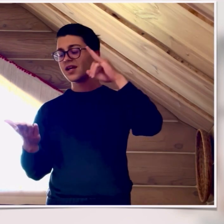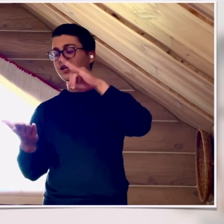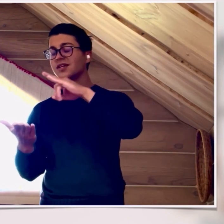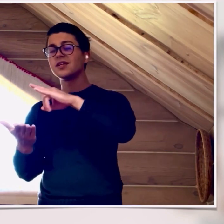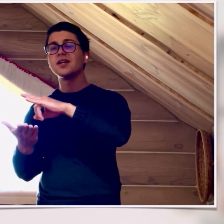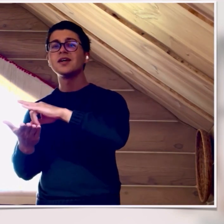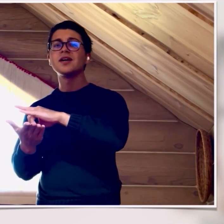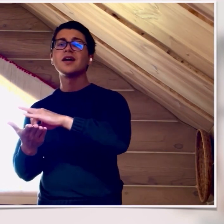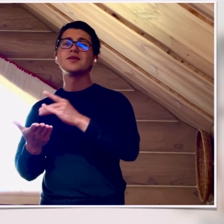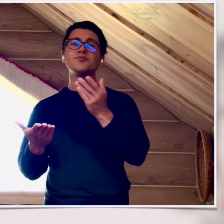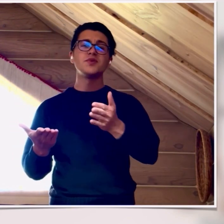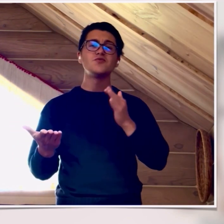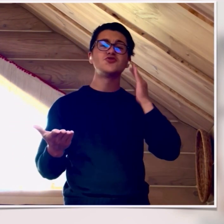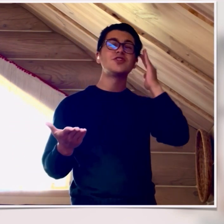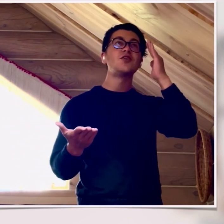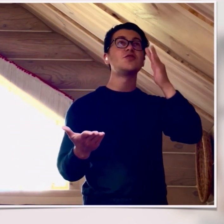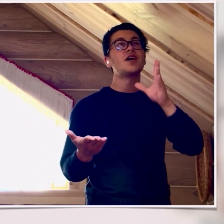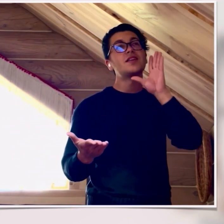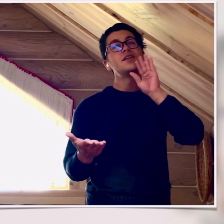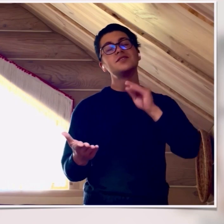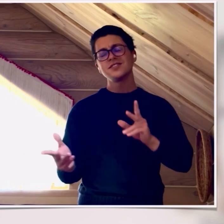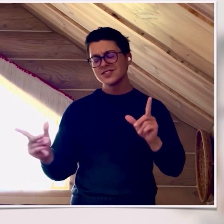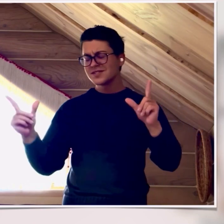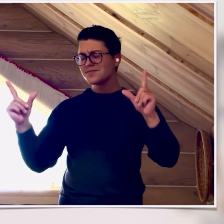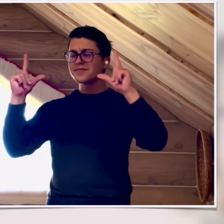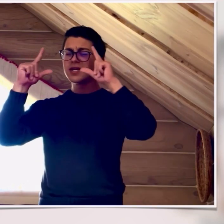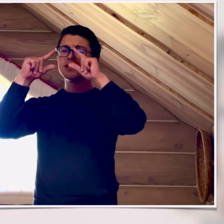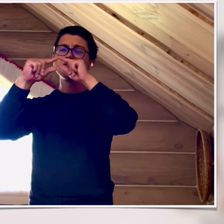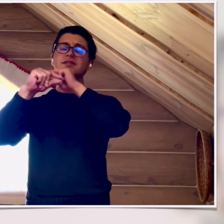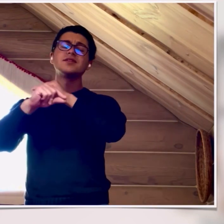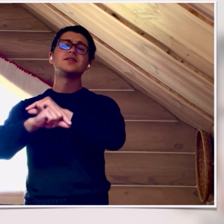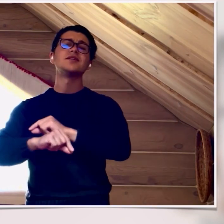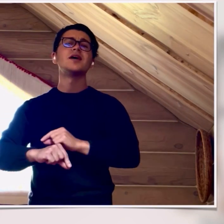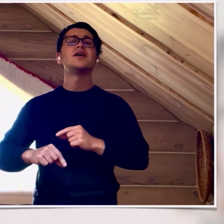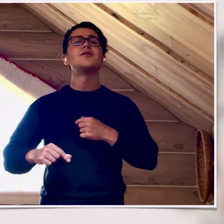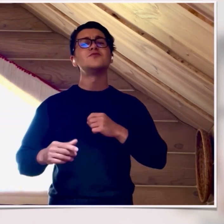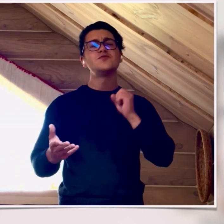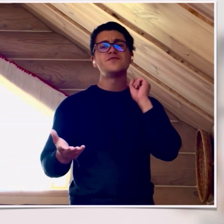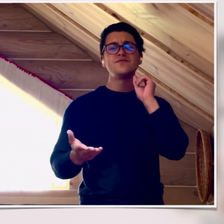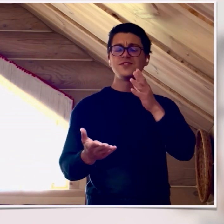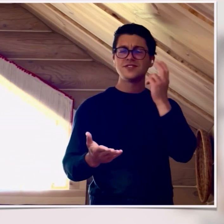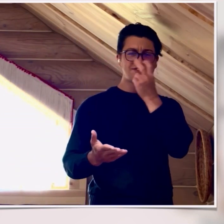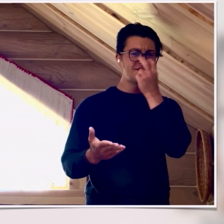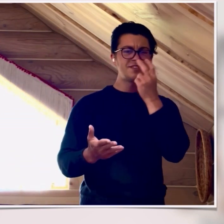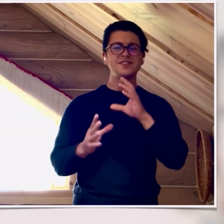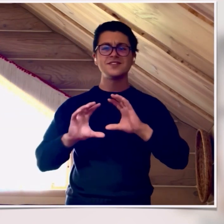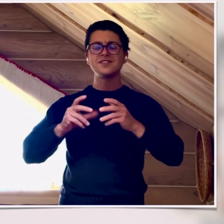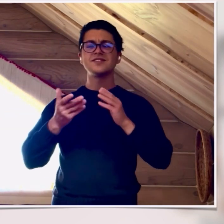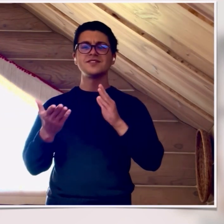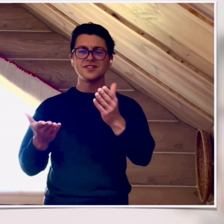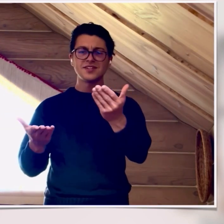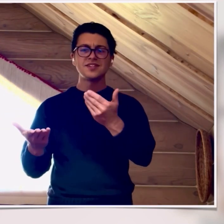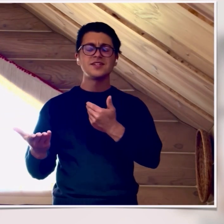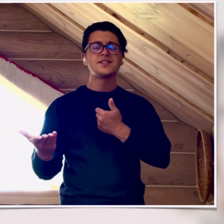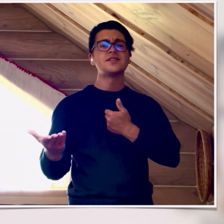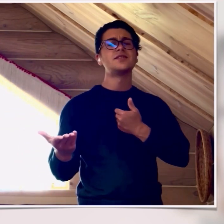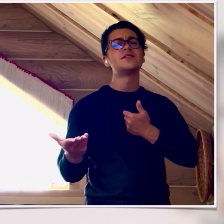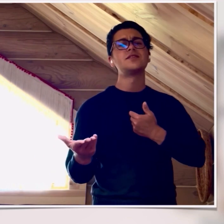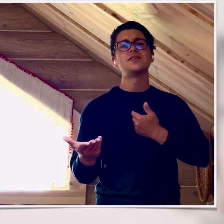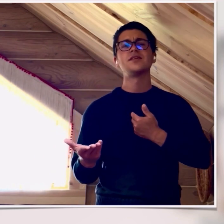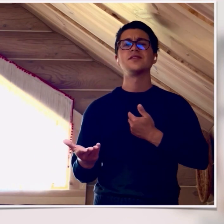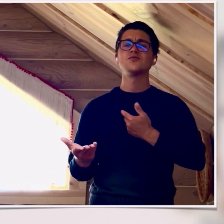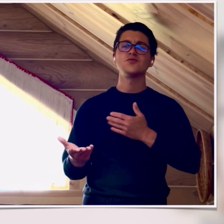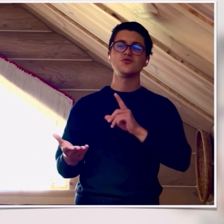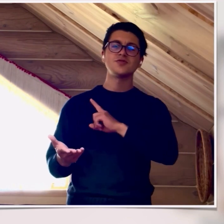Однажды прилетай, о тебе мечтаю, когда засыпаю Я пошлю весь мир, только you and